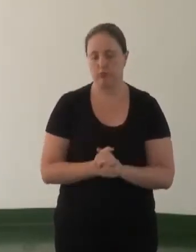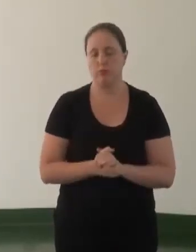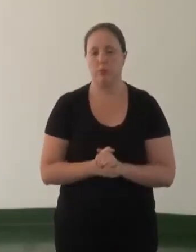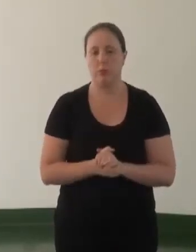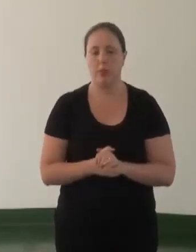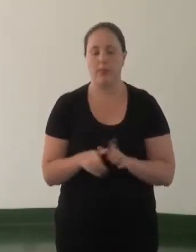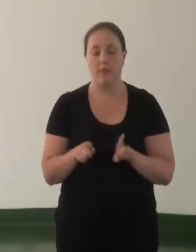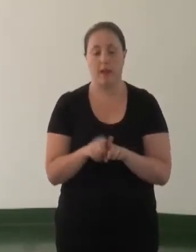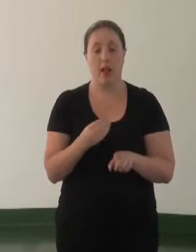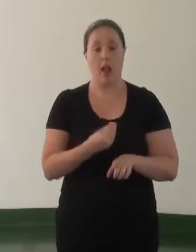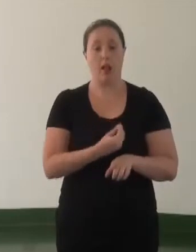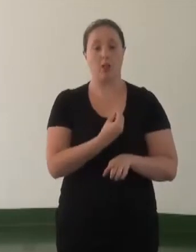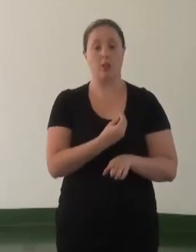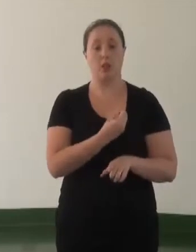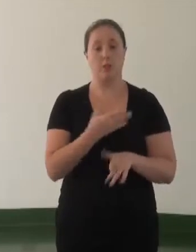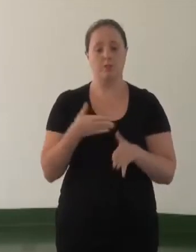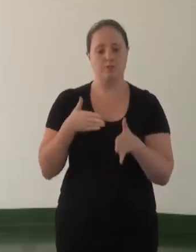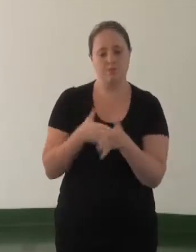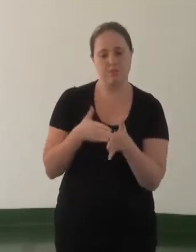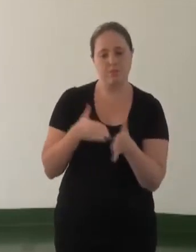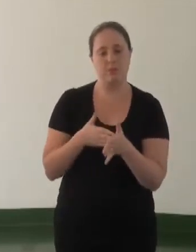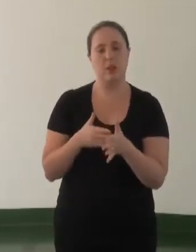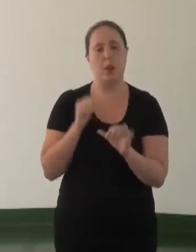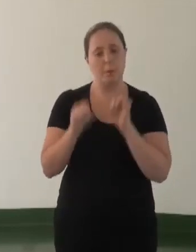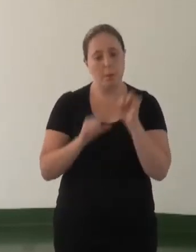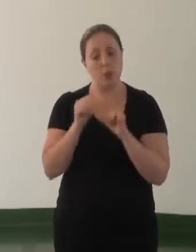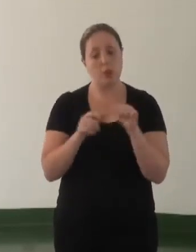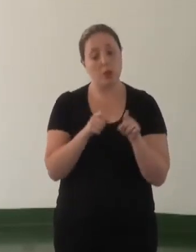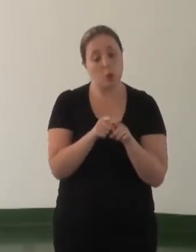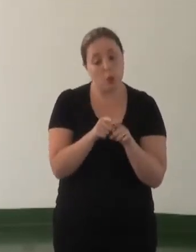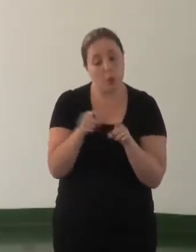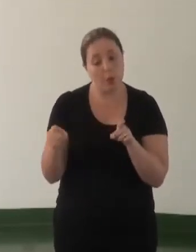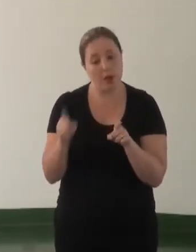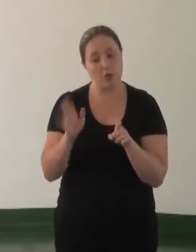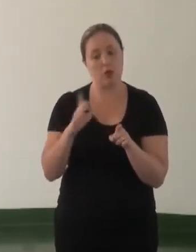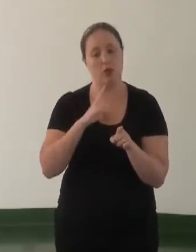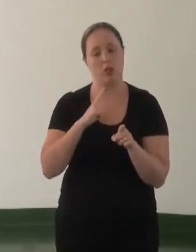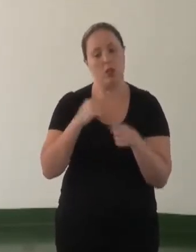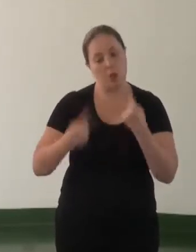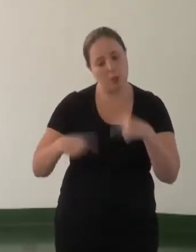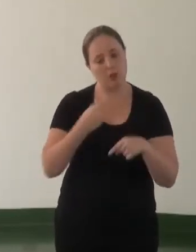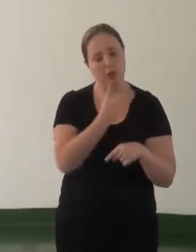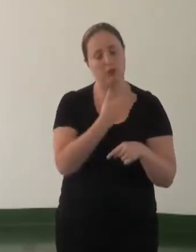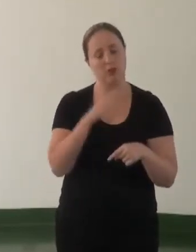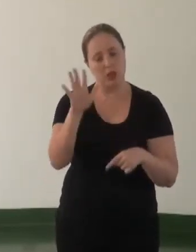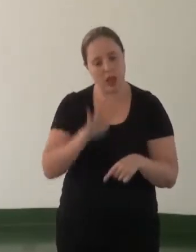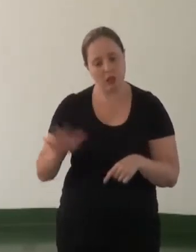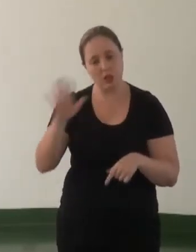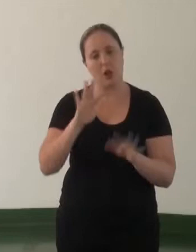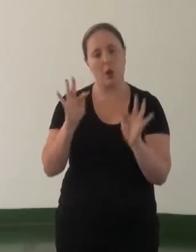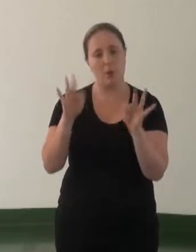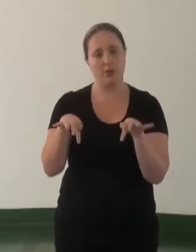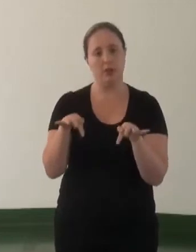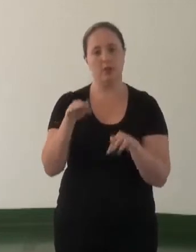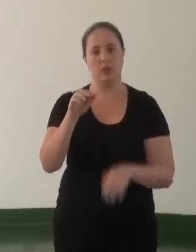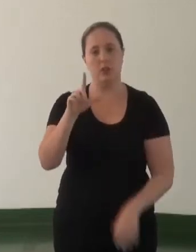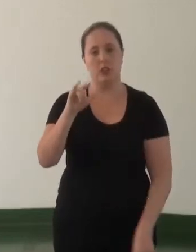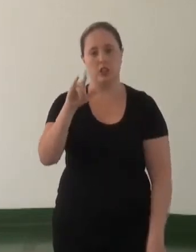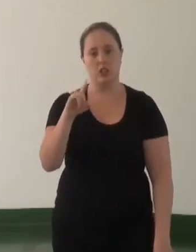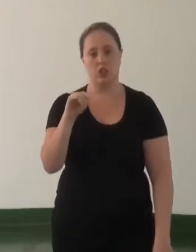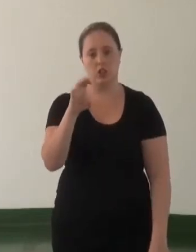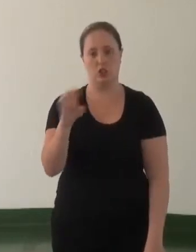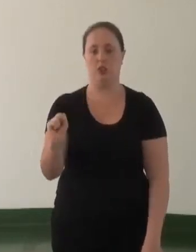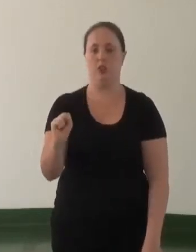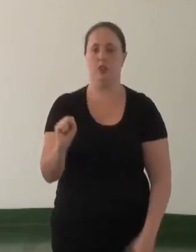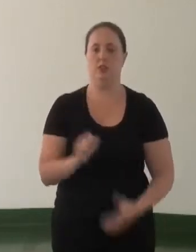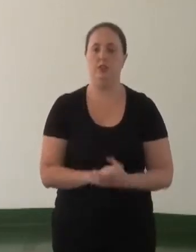sentido de impedir a alteração dos prazos previstos na política nacional para o encerramento dos lixões. É